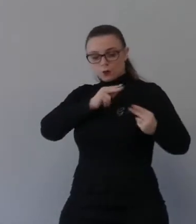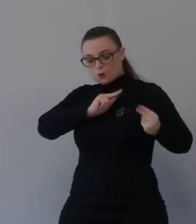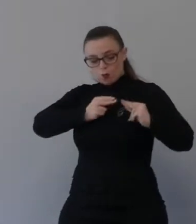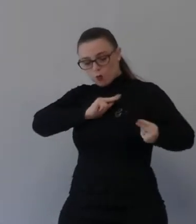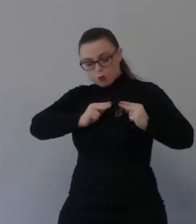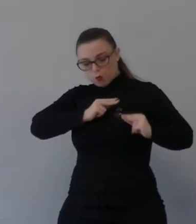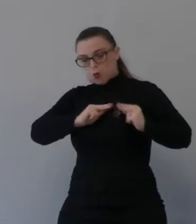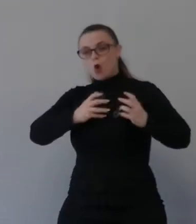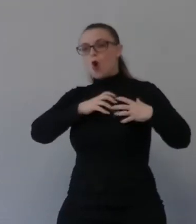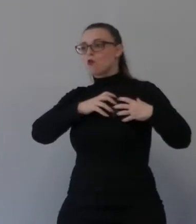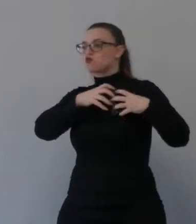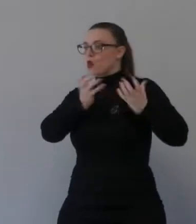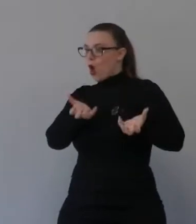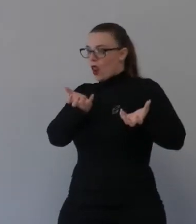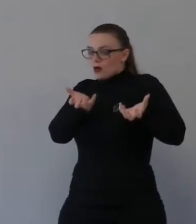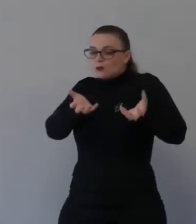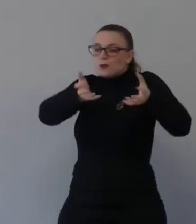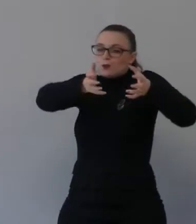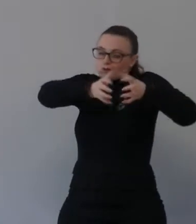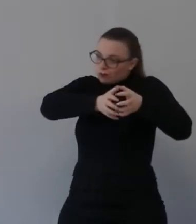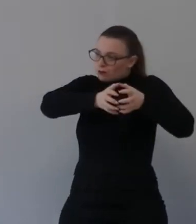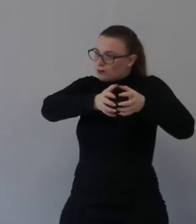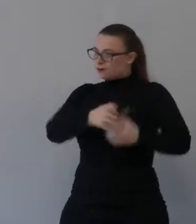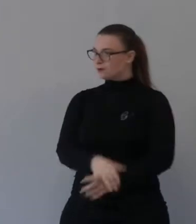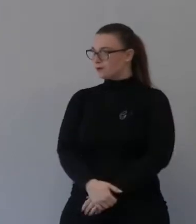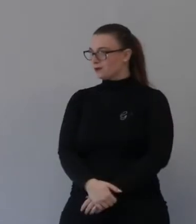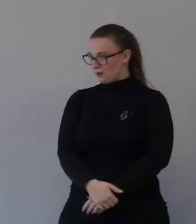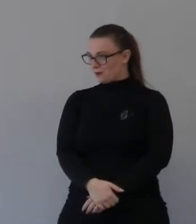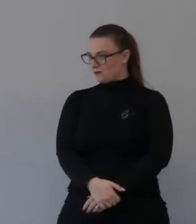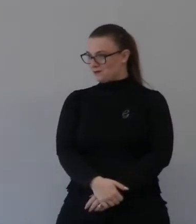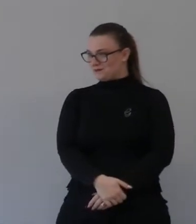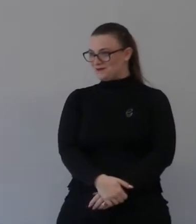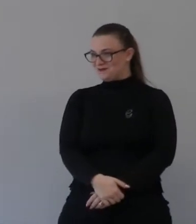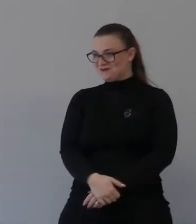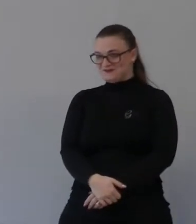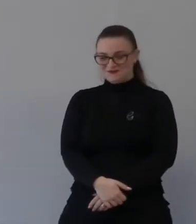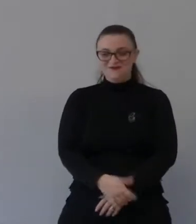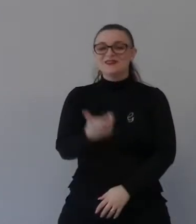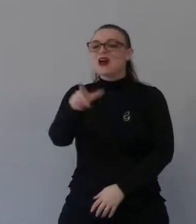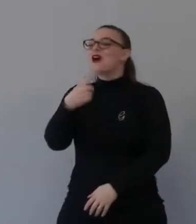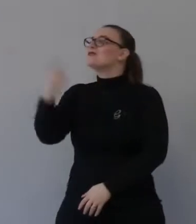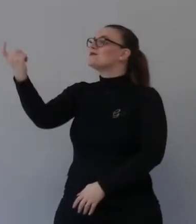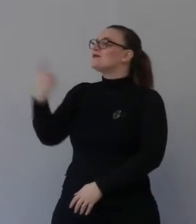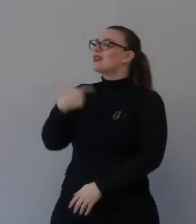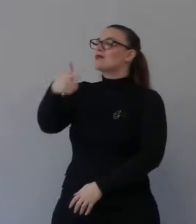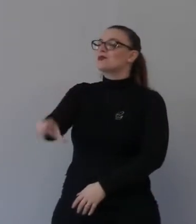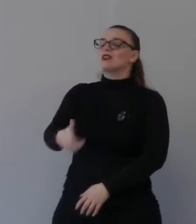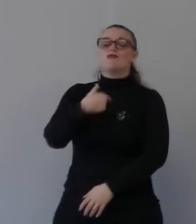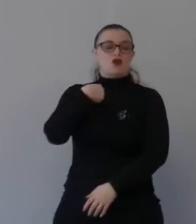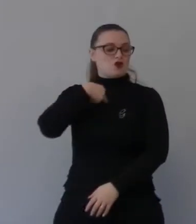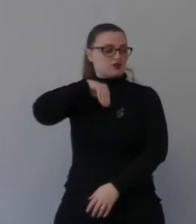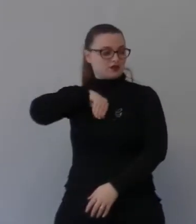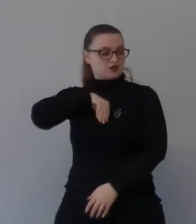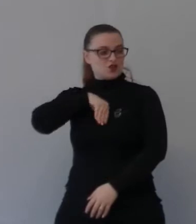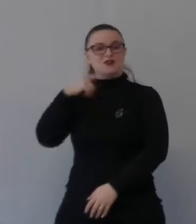viene per guarirci viene a causa della schiavitù che abbiamo sia fisica sia morale nel